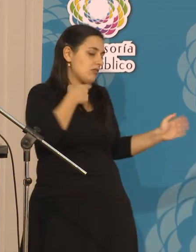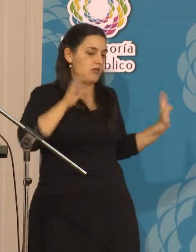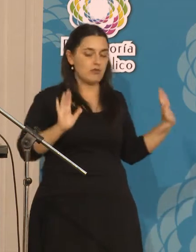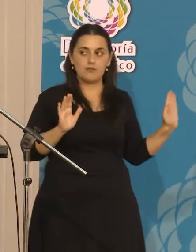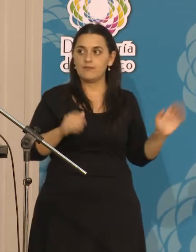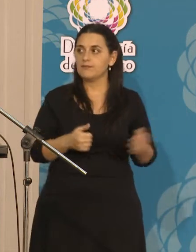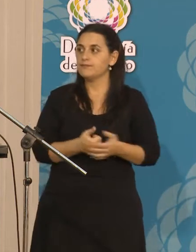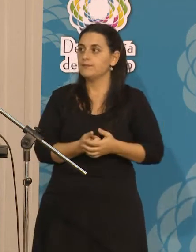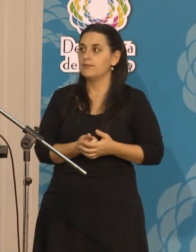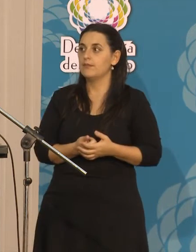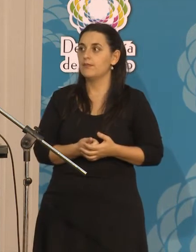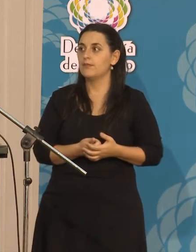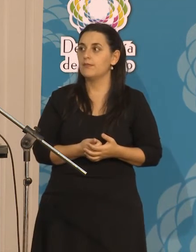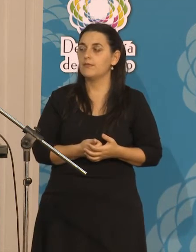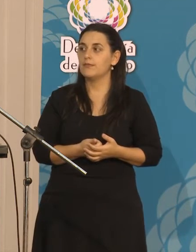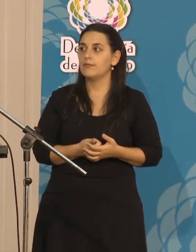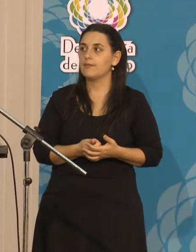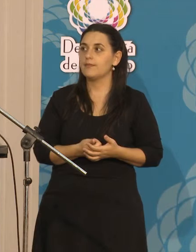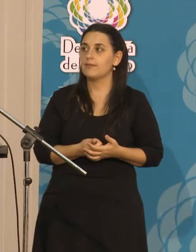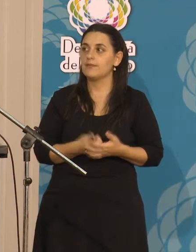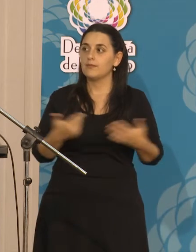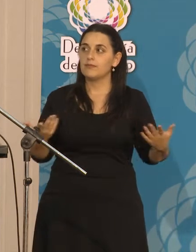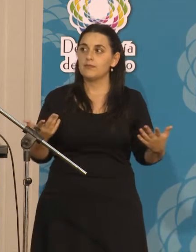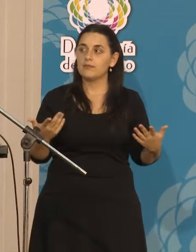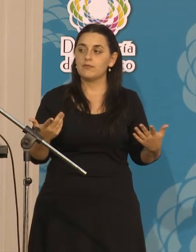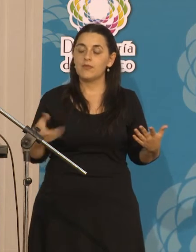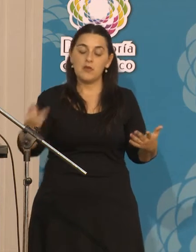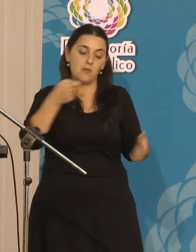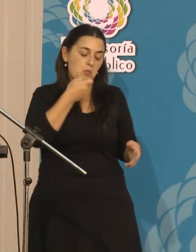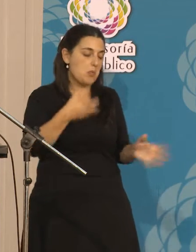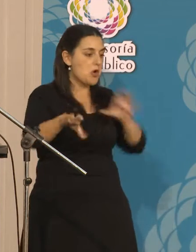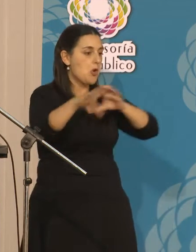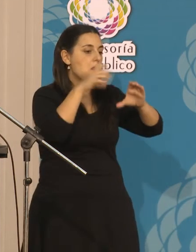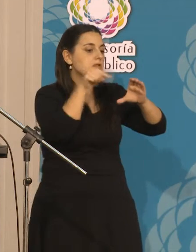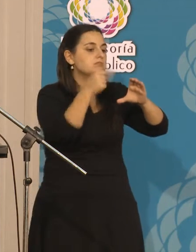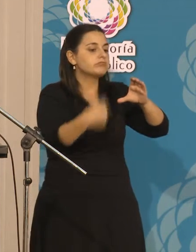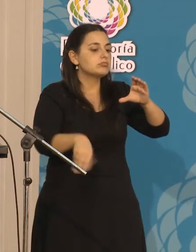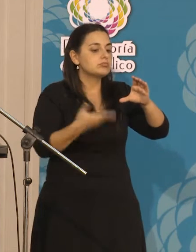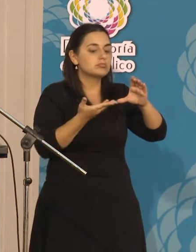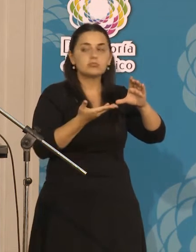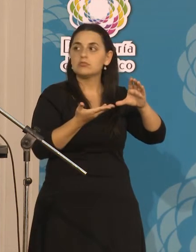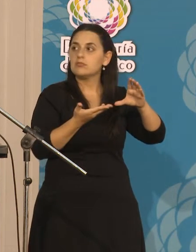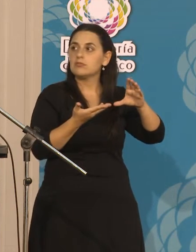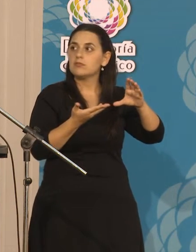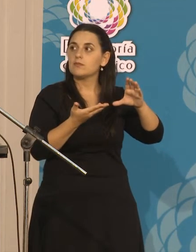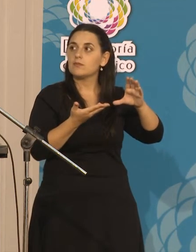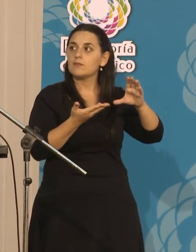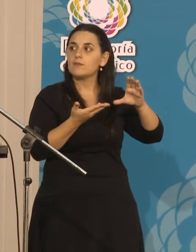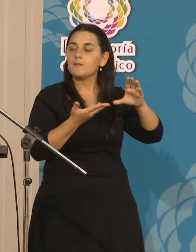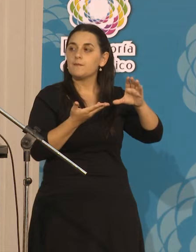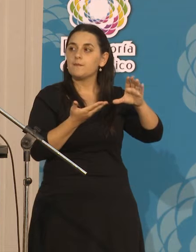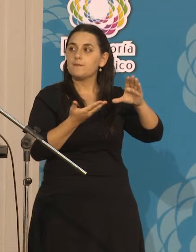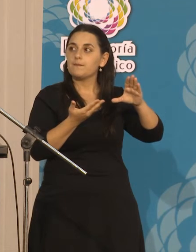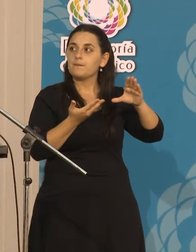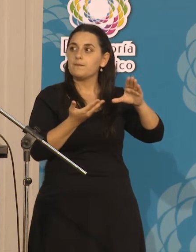cuanto a lo que significa la comunicación en sí, me acuerdo que en